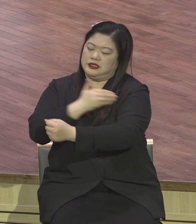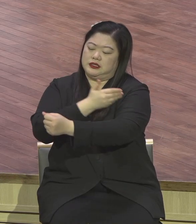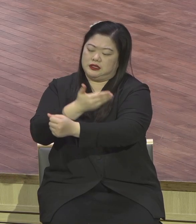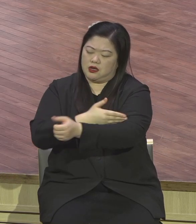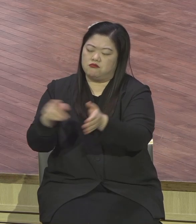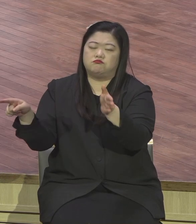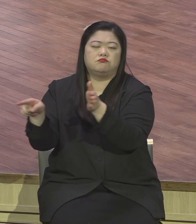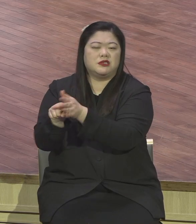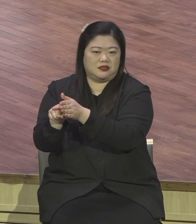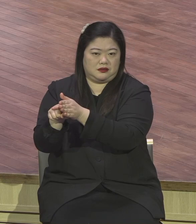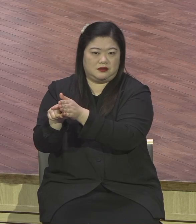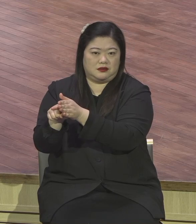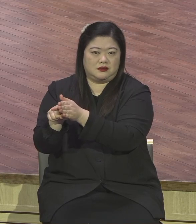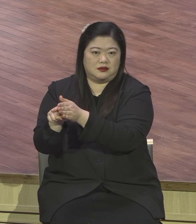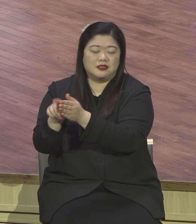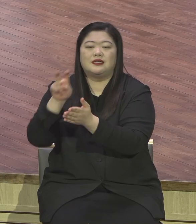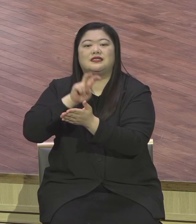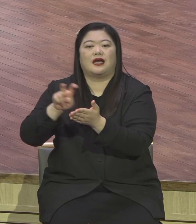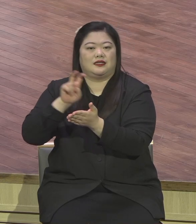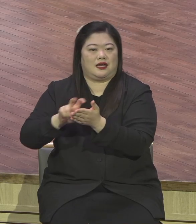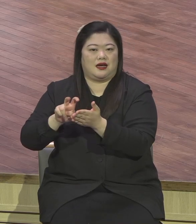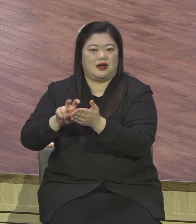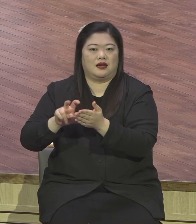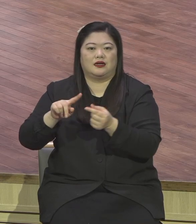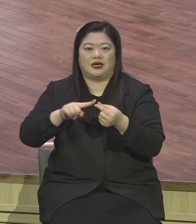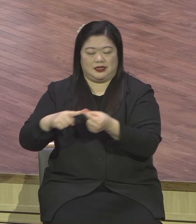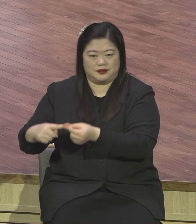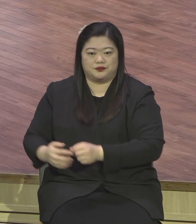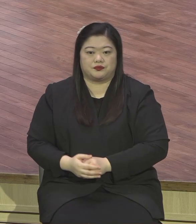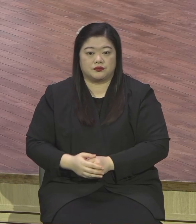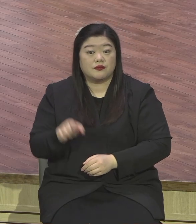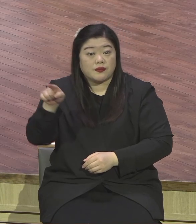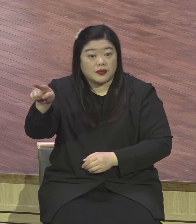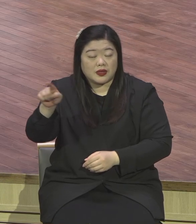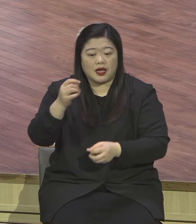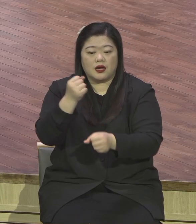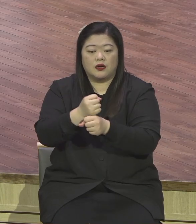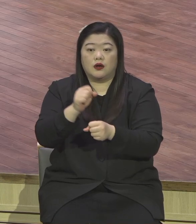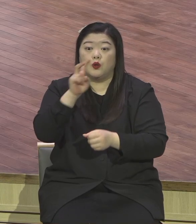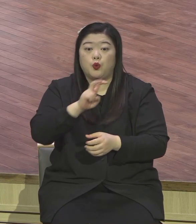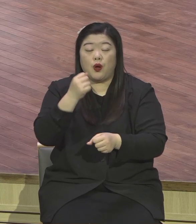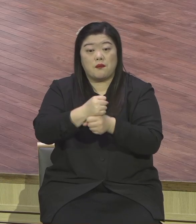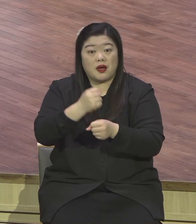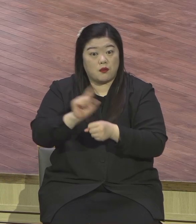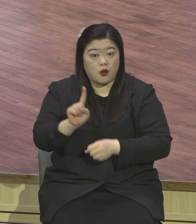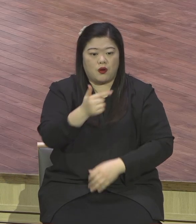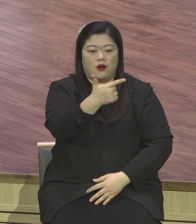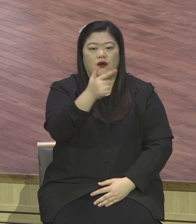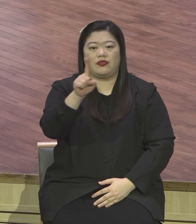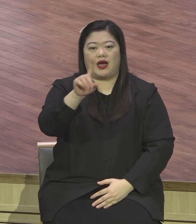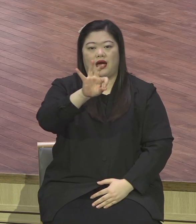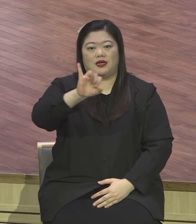이 찬양은요. 아프리카 나이지리아 CCM 송어 라이트인